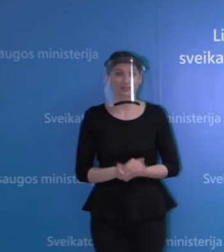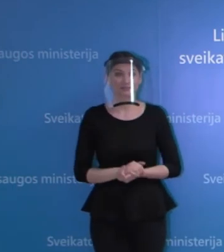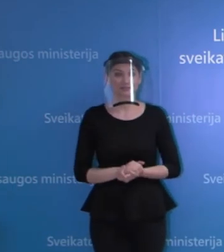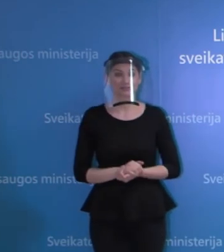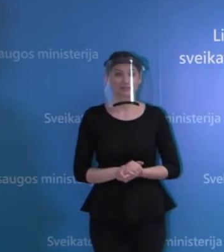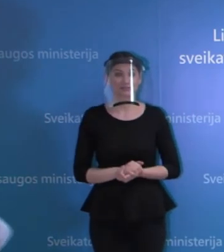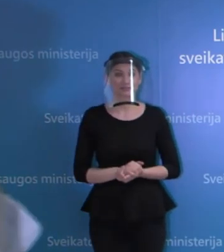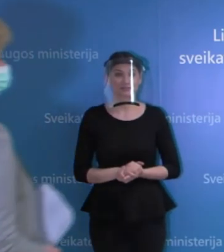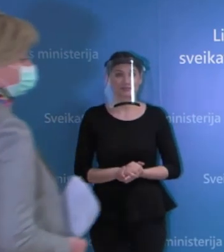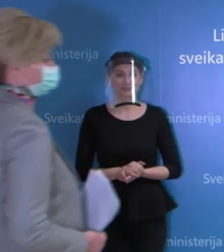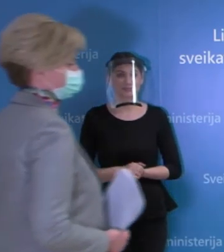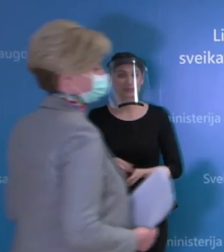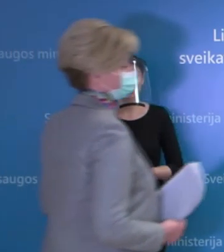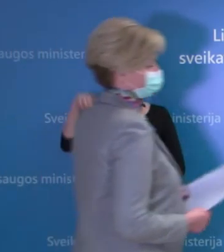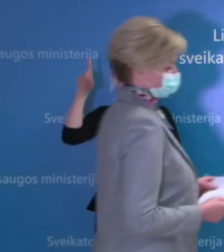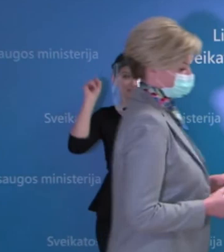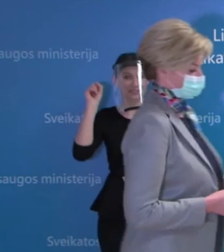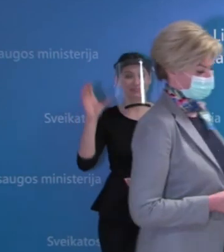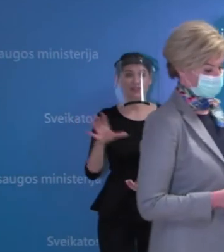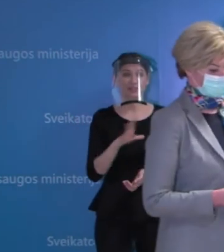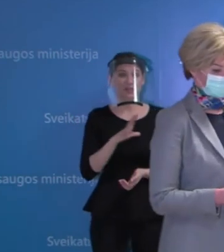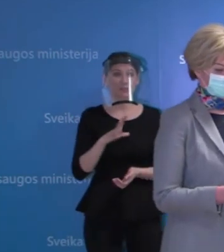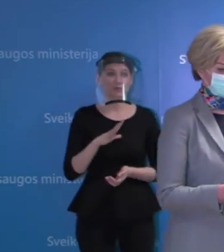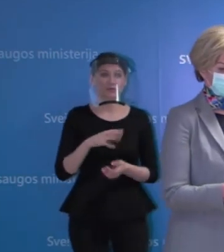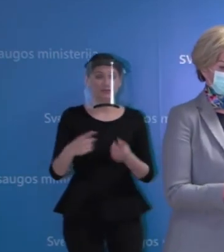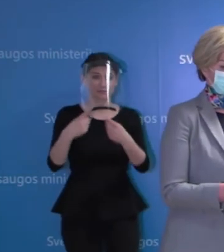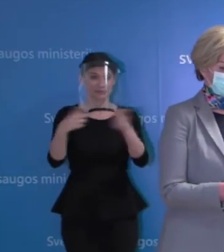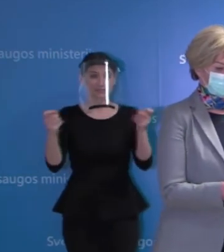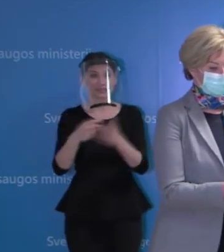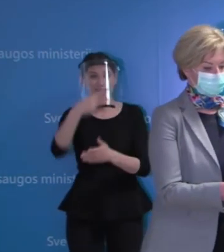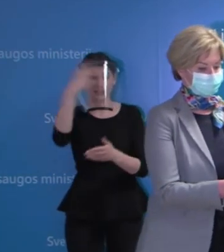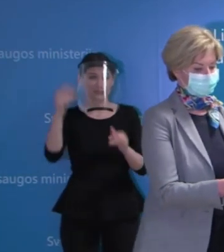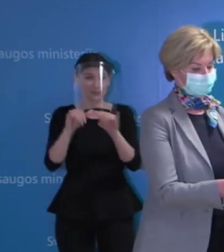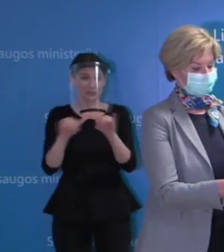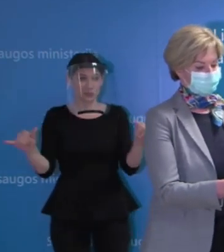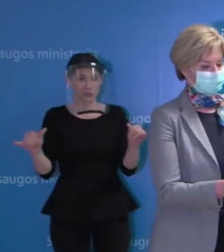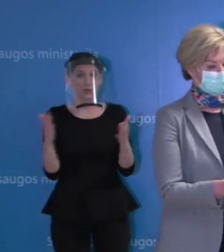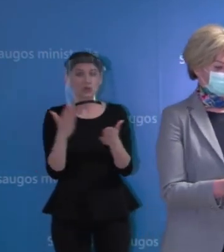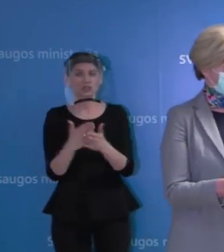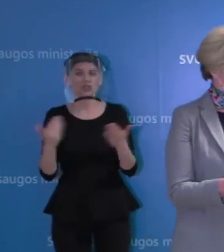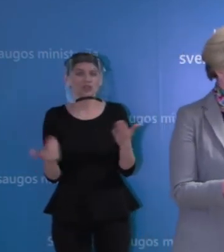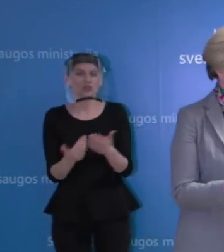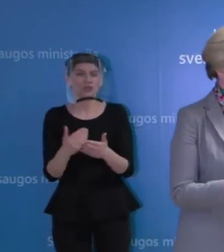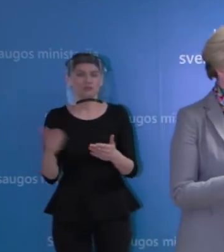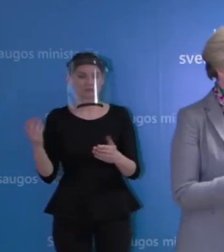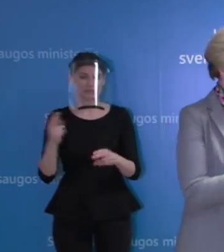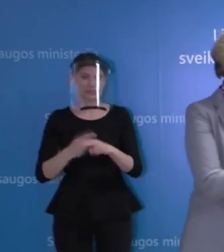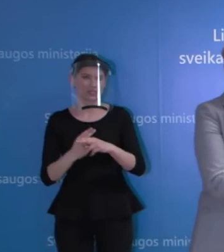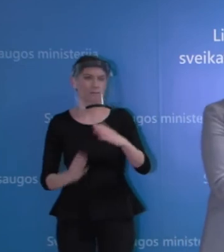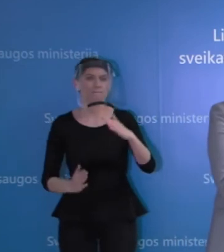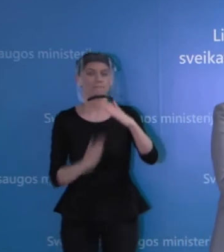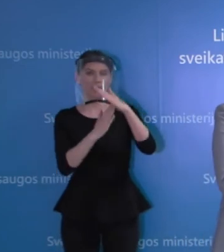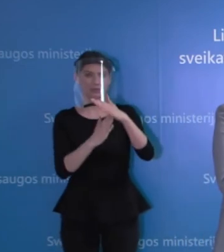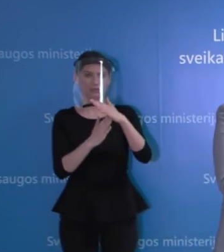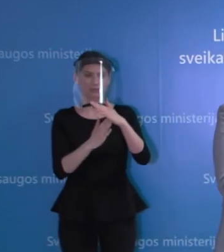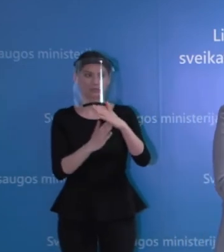praėjusią savaitę ministrė paskelbėte, kad Lietuva pasiekė pika, kitą dieną buvo naujų susirgymų rekordas. Kodėl suklydote ir kada